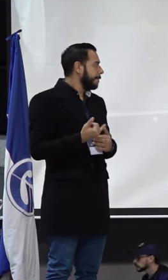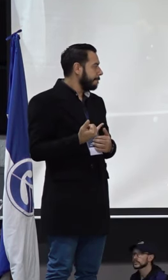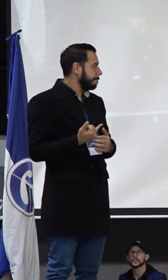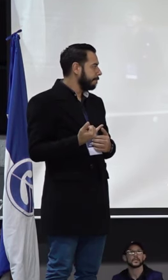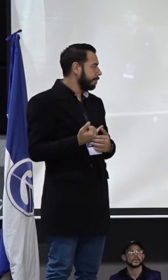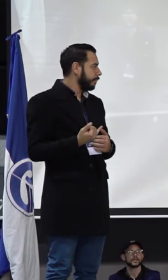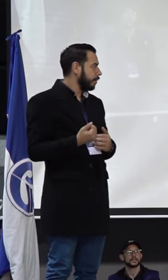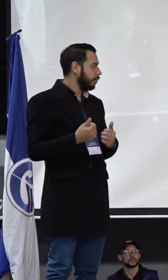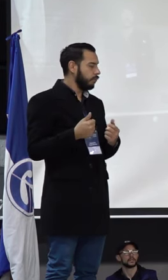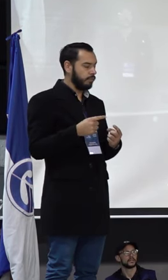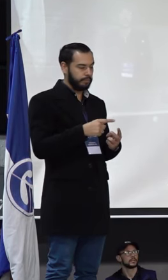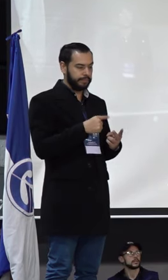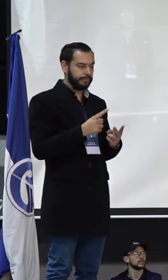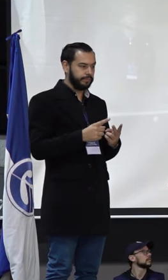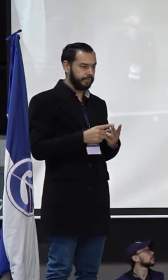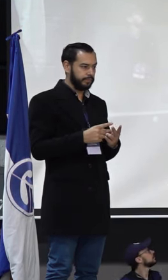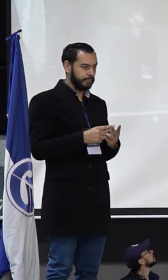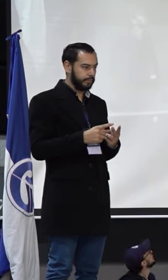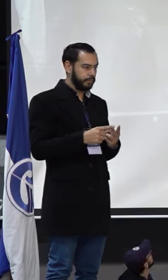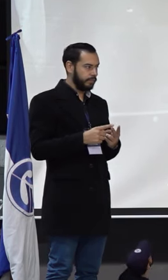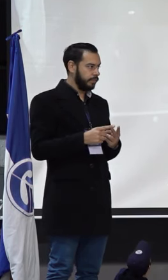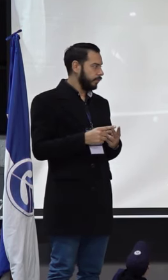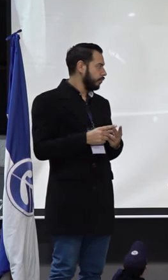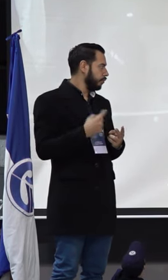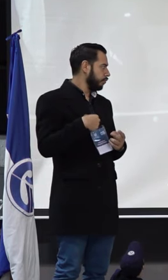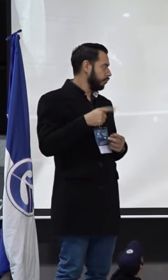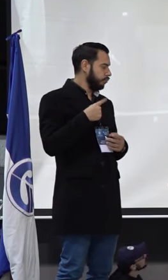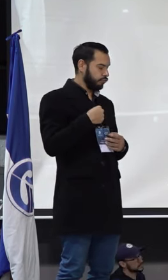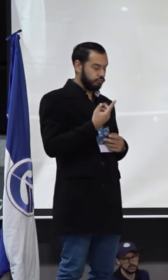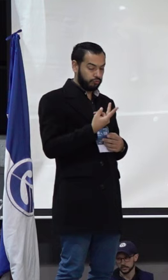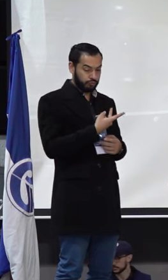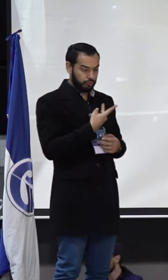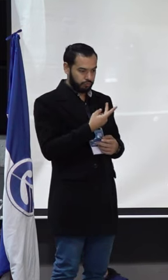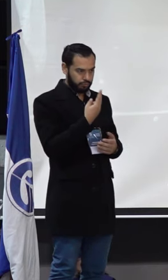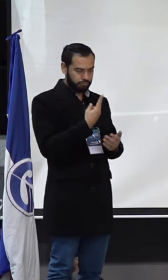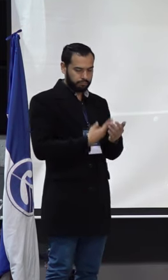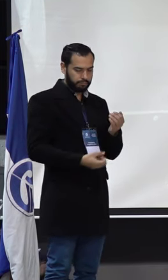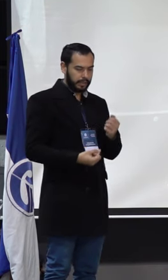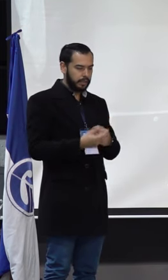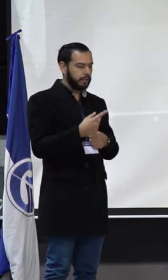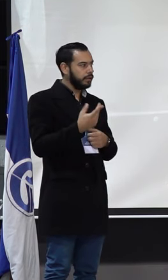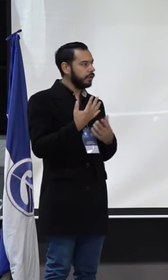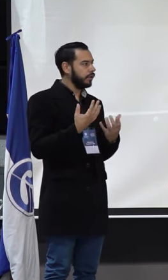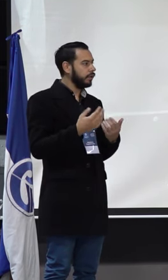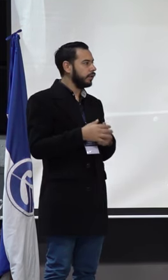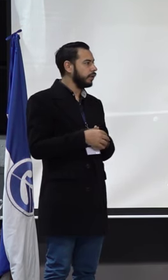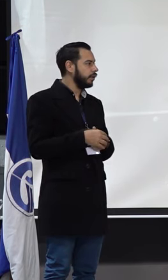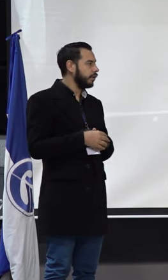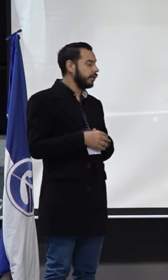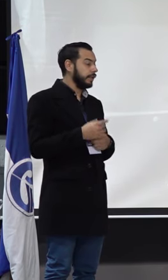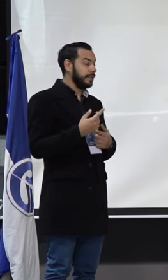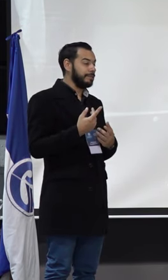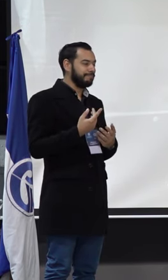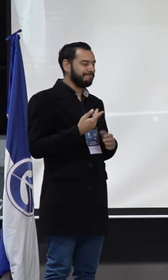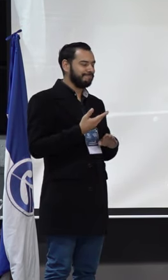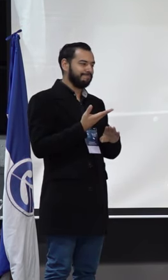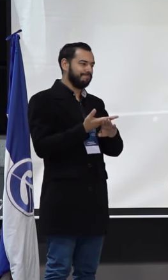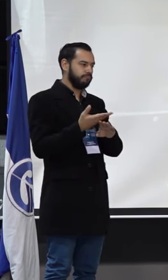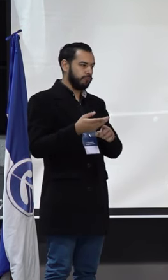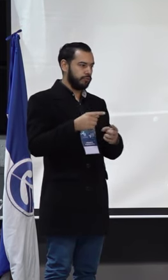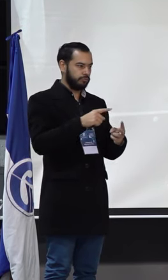bueno, en segunda instancia, nosotros como fórmula partimos de